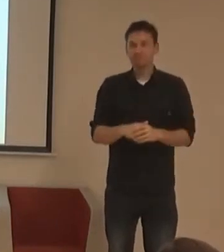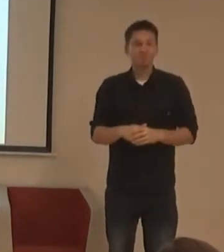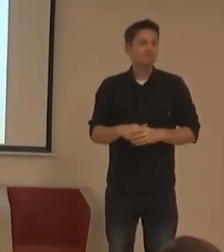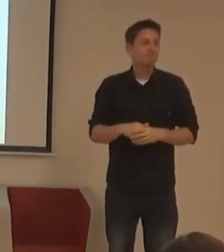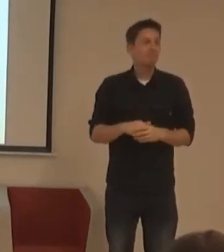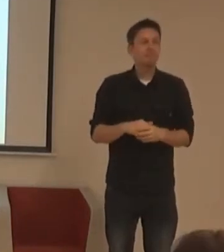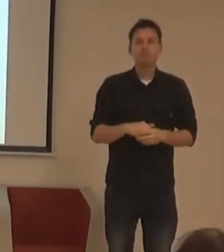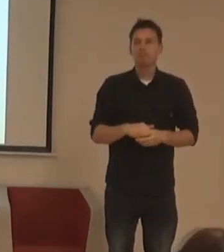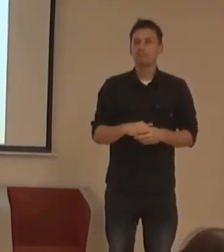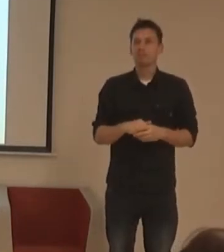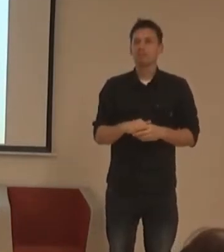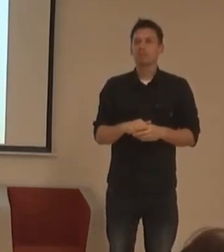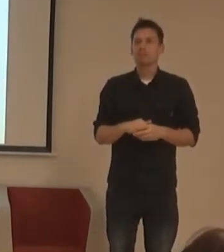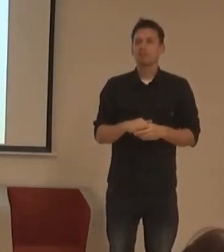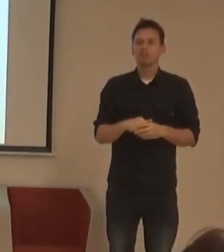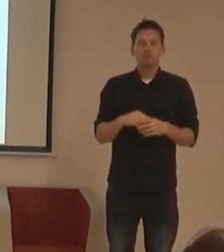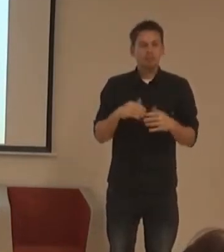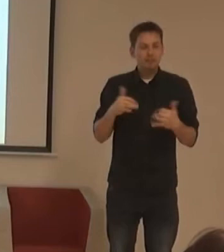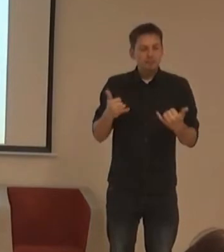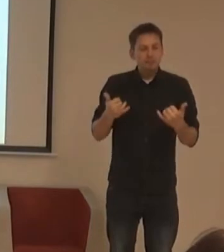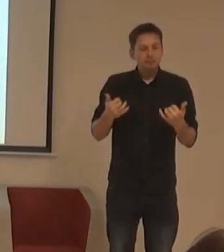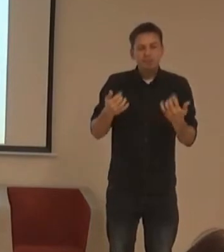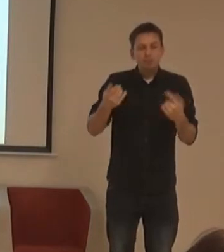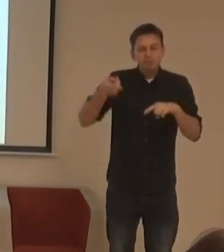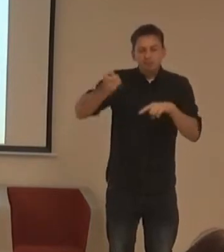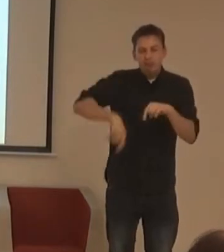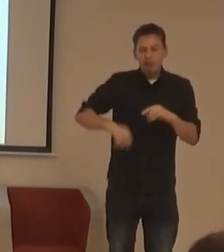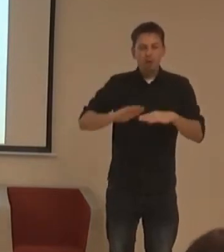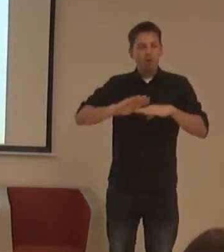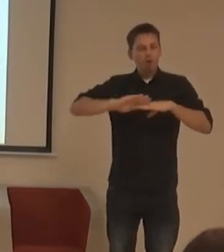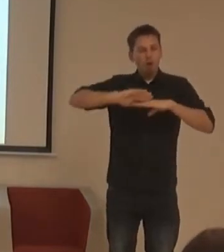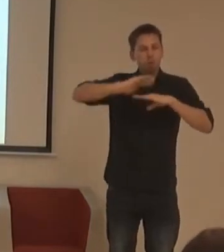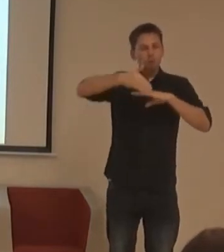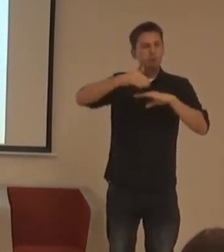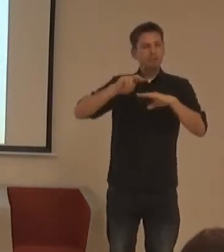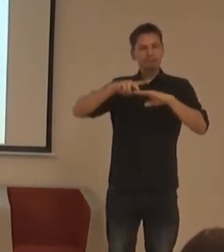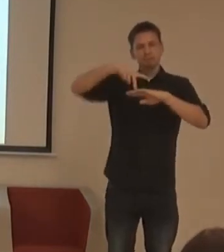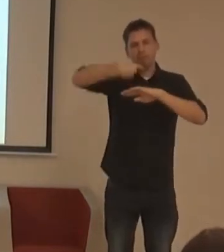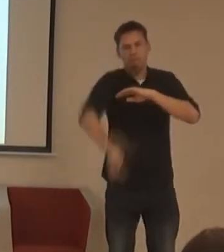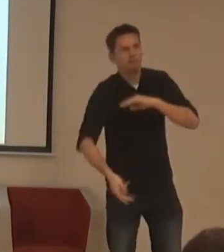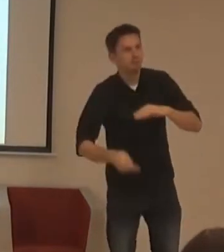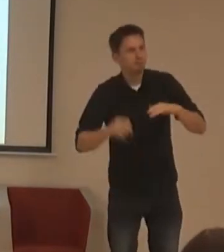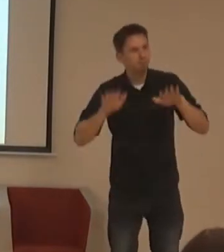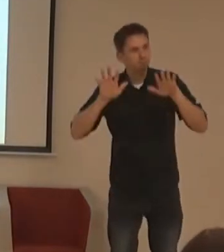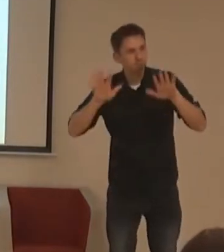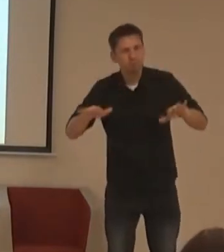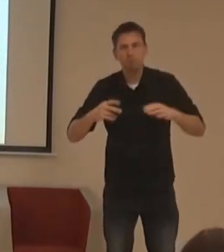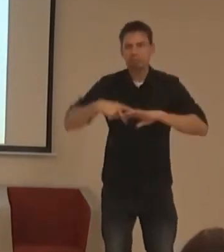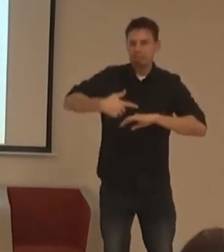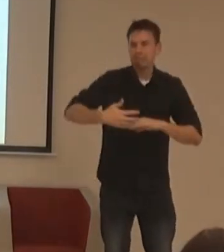Kdo dneska zakopl o nějaký vyvýšený obrutník nebo nerovnou dlažbu ve městě?